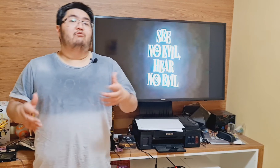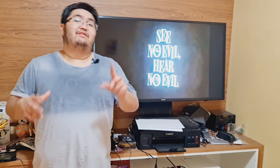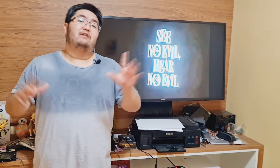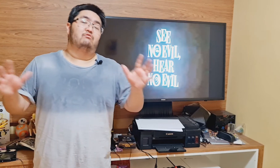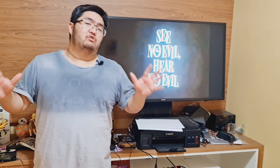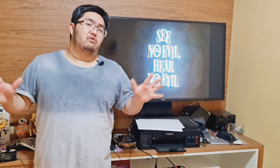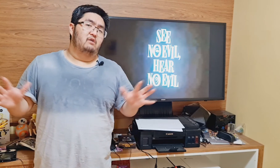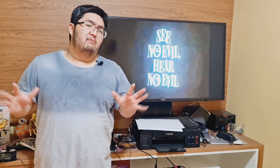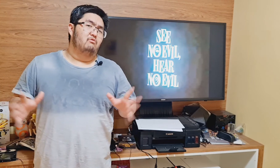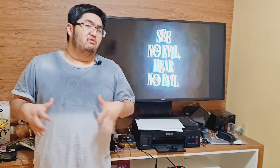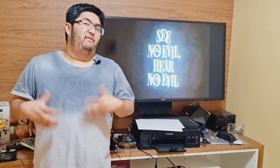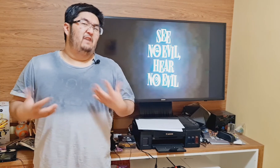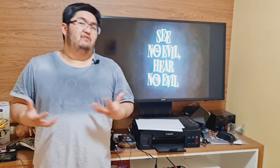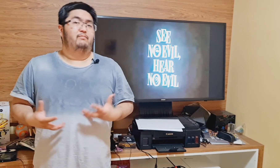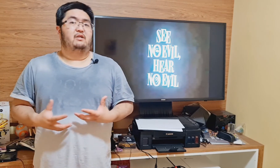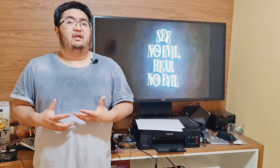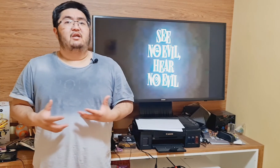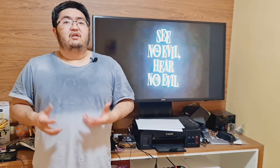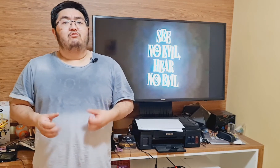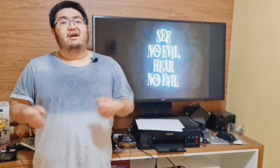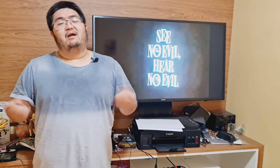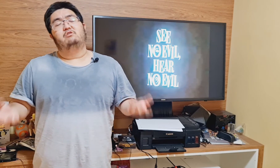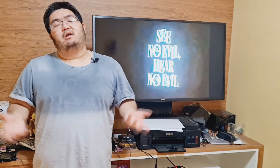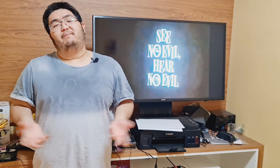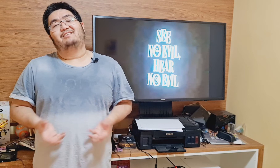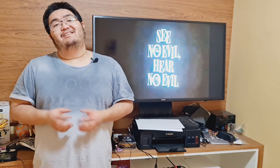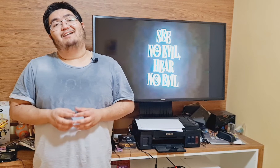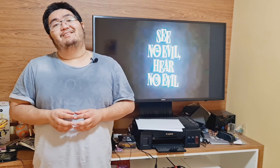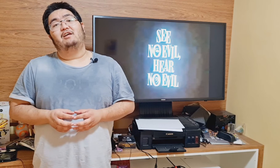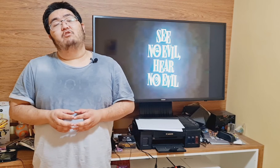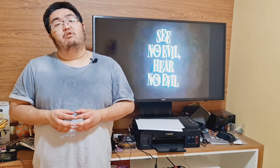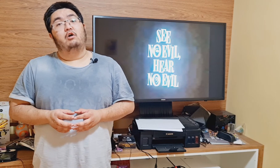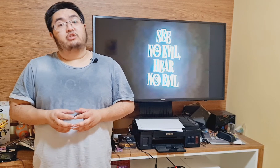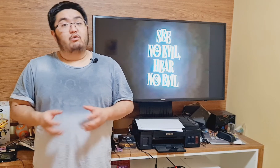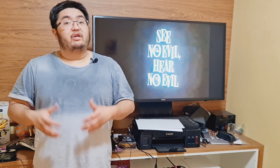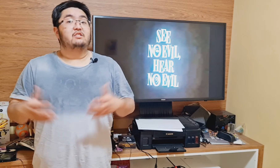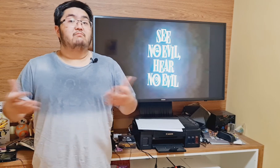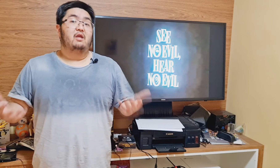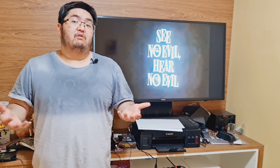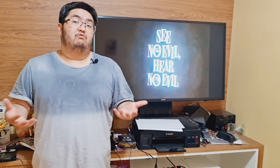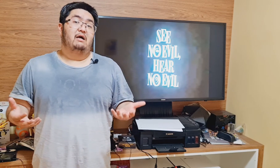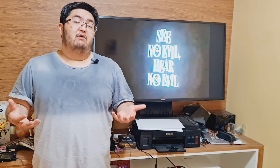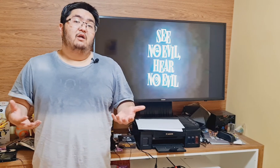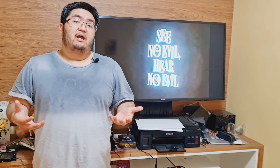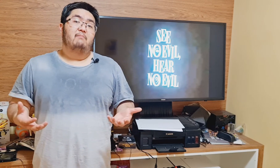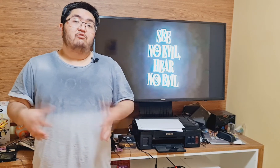o dedo do ser humano é muito difícil, porque no grau de capacidade tecnológica e conhecimento atual, é muito